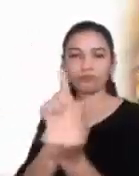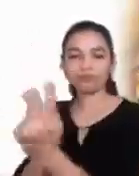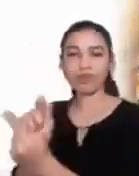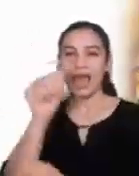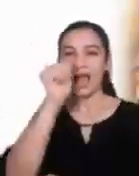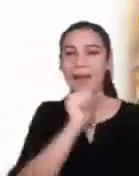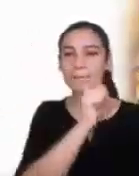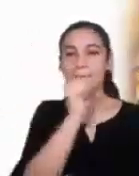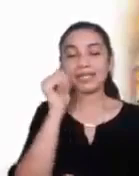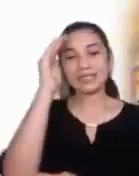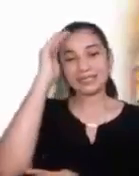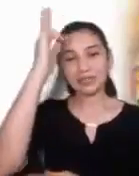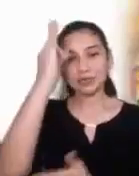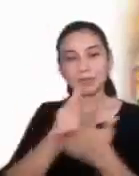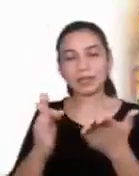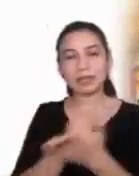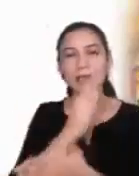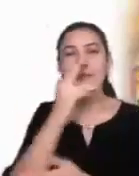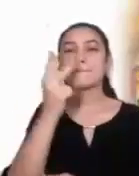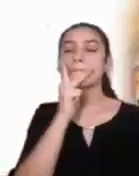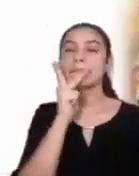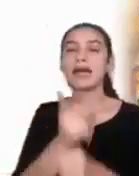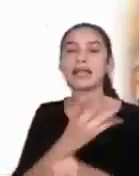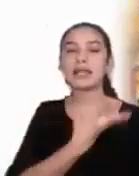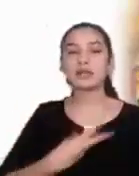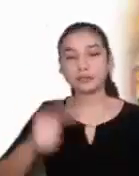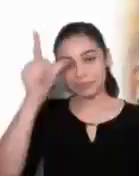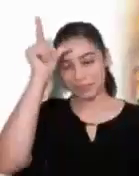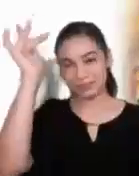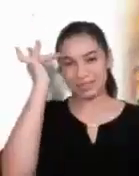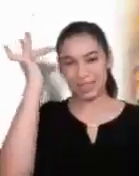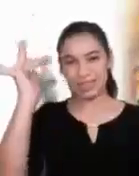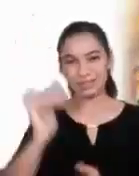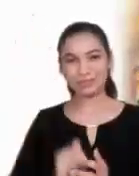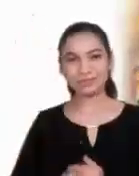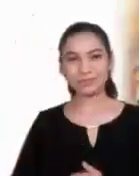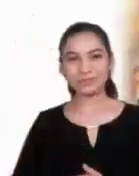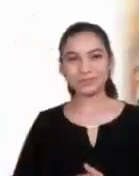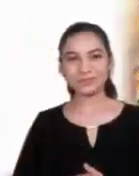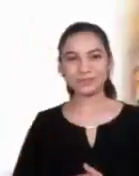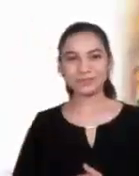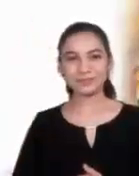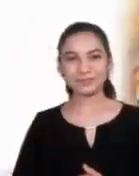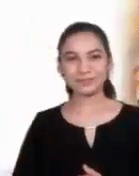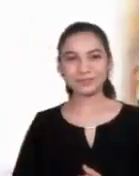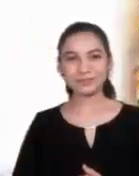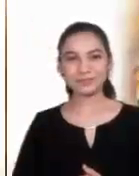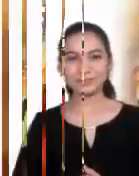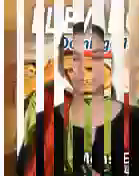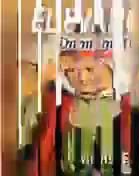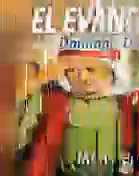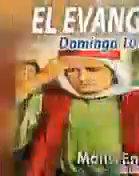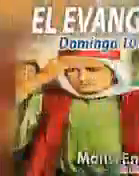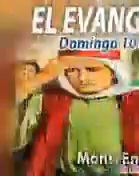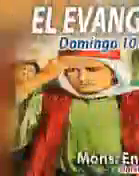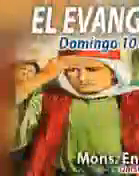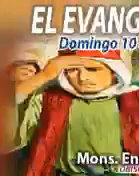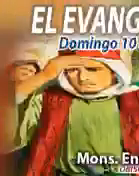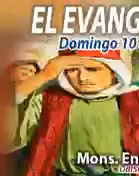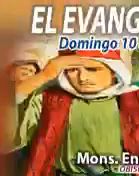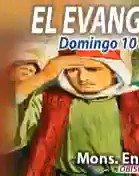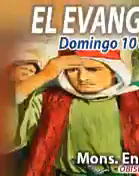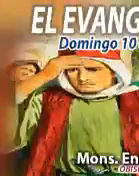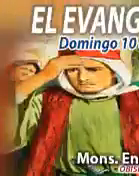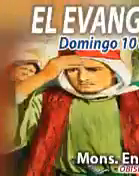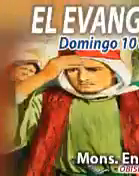Amén. El Señor te bendiga en nombre del Padre y del Hijo y del Espíritu Santo. Amén.